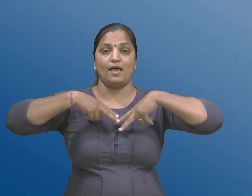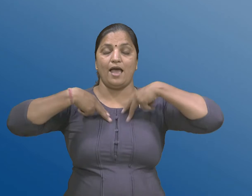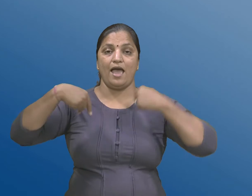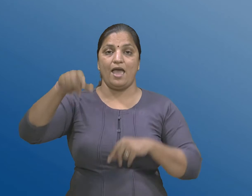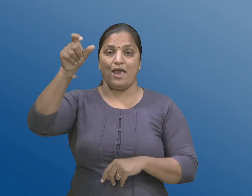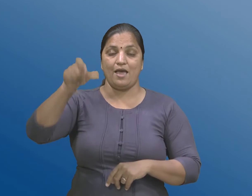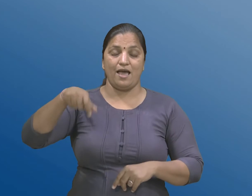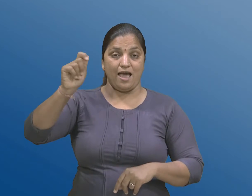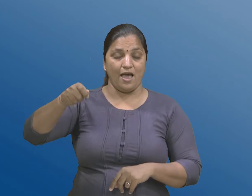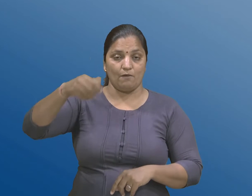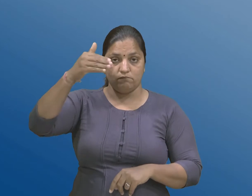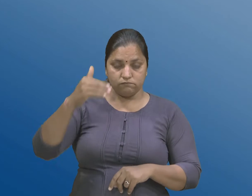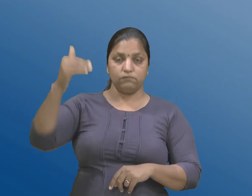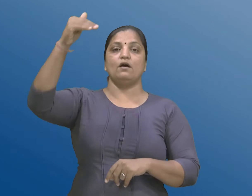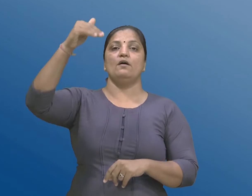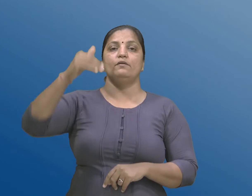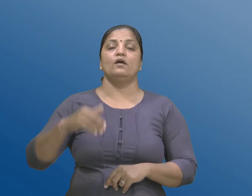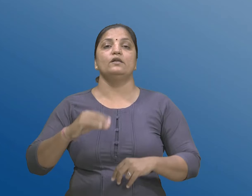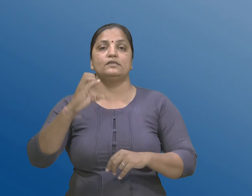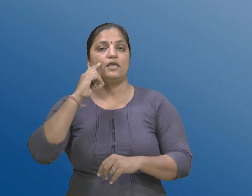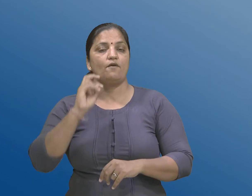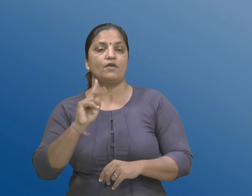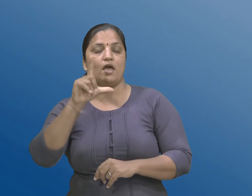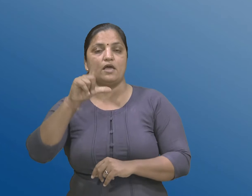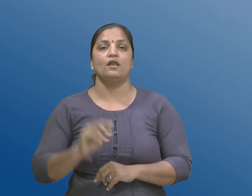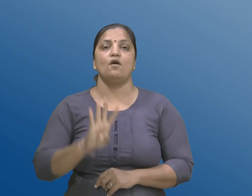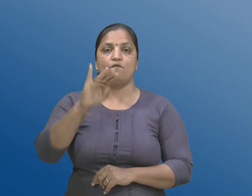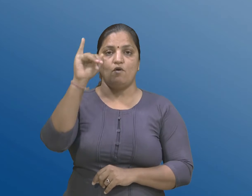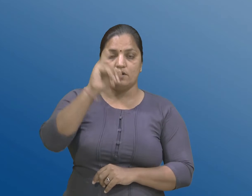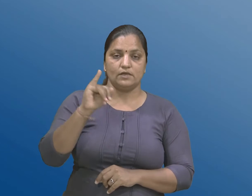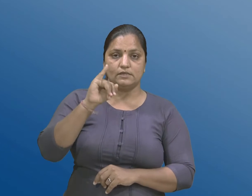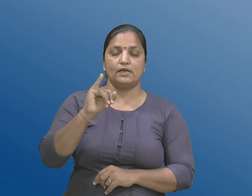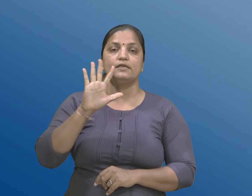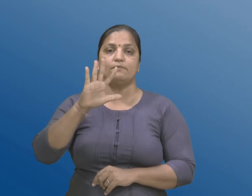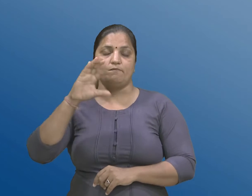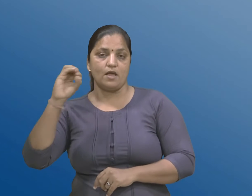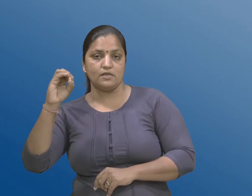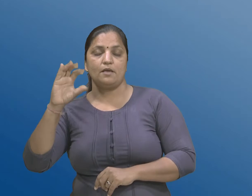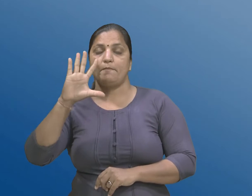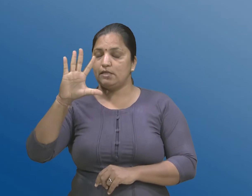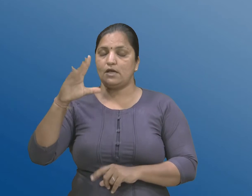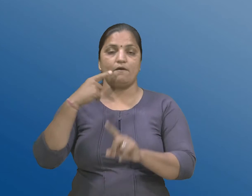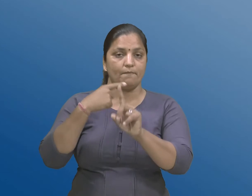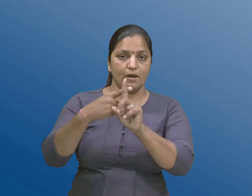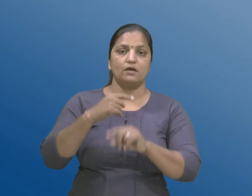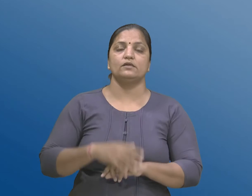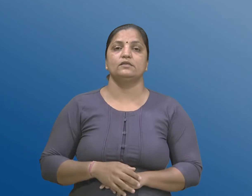सिविल अपिल क्रमांग चेंतालिस पंचावन अने बाववन